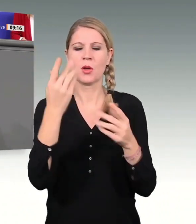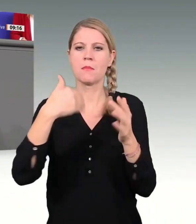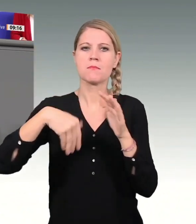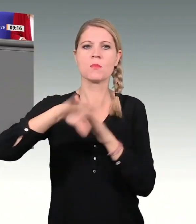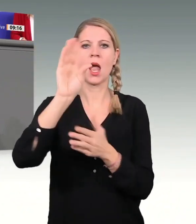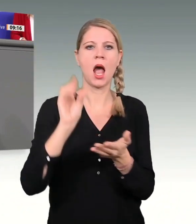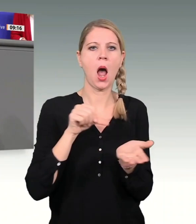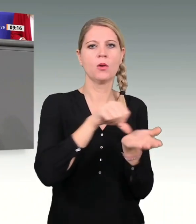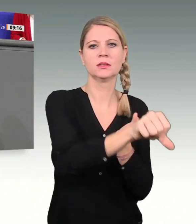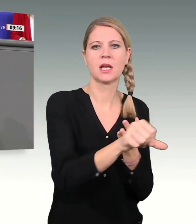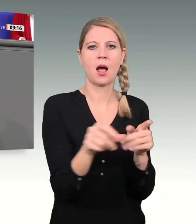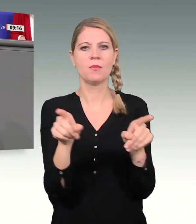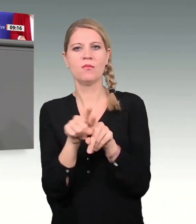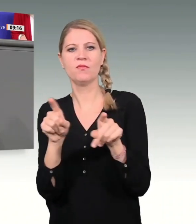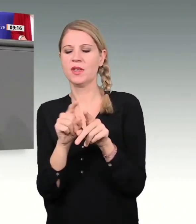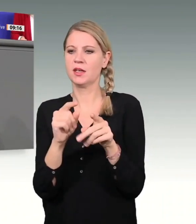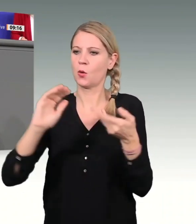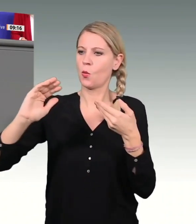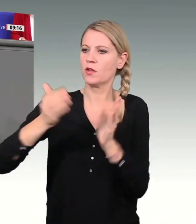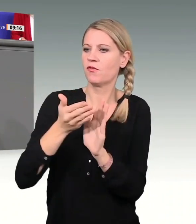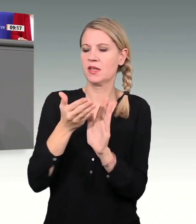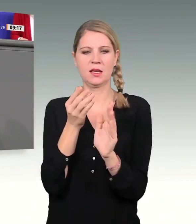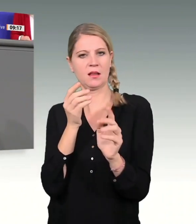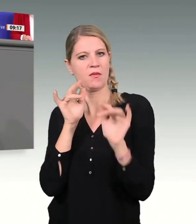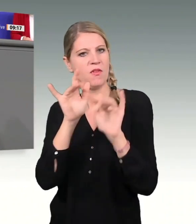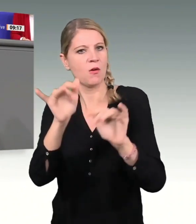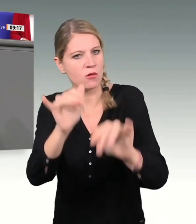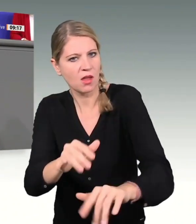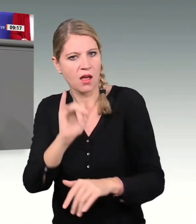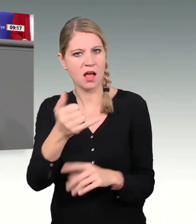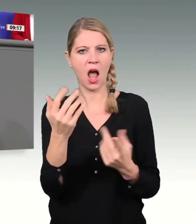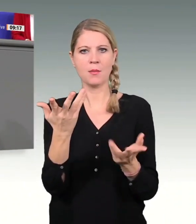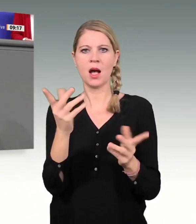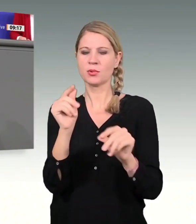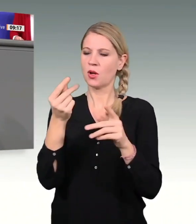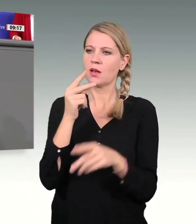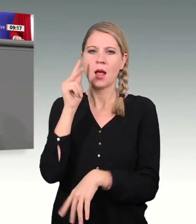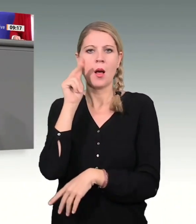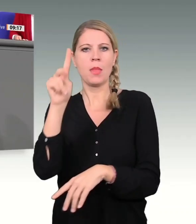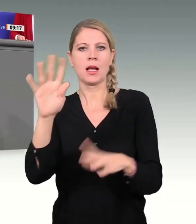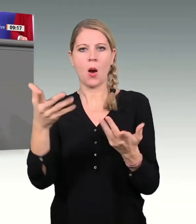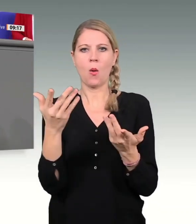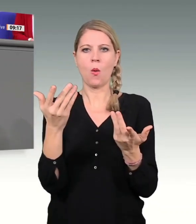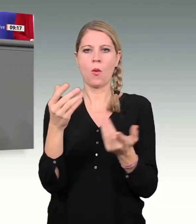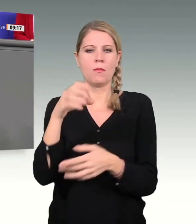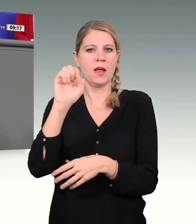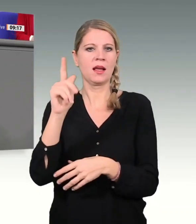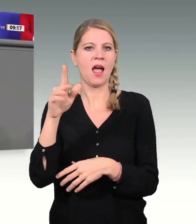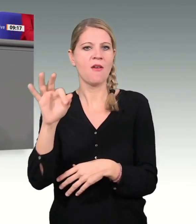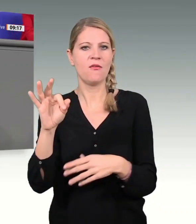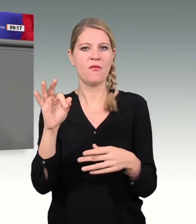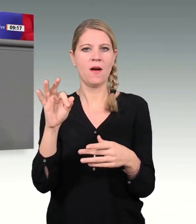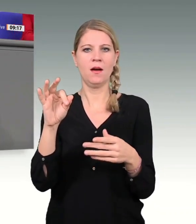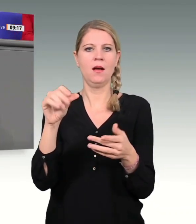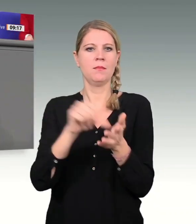Planverfahren zu straffen, Förderprogramme zu entschlacken. Oder noch besser, stärken Sie kommunale Investitionen durch einen erhöhten